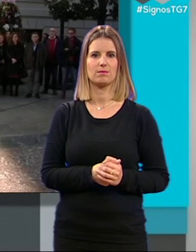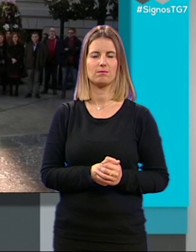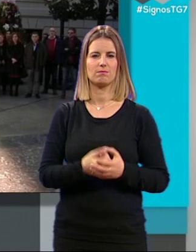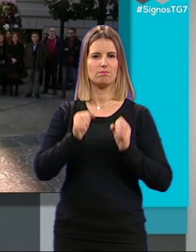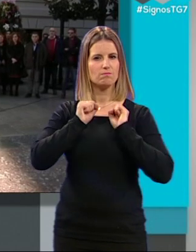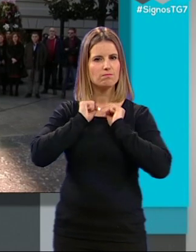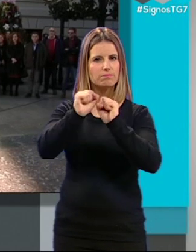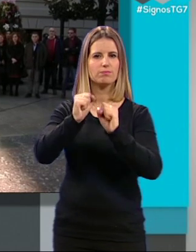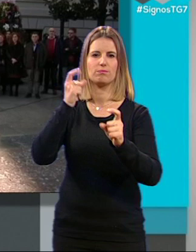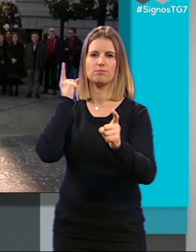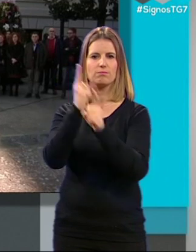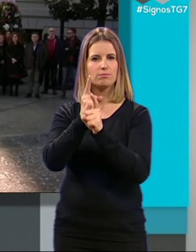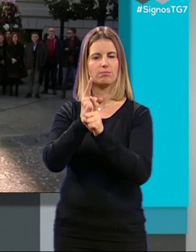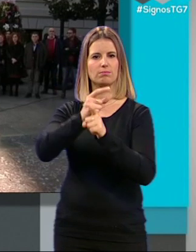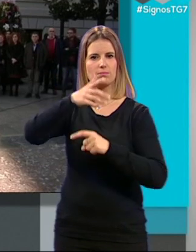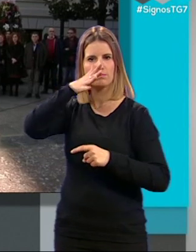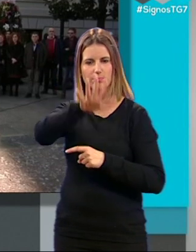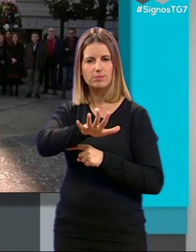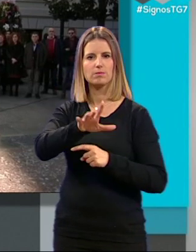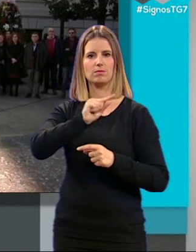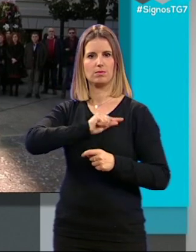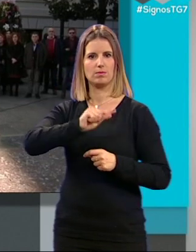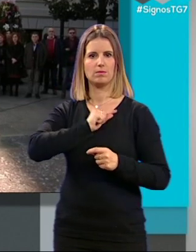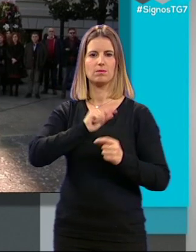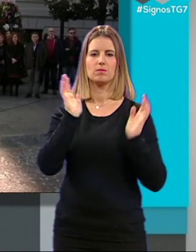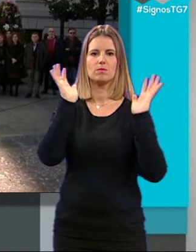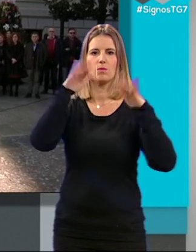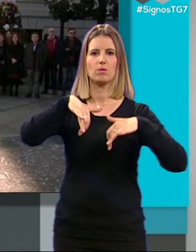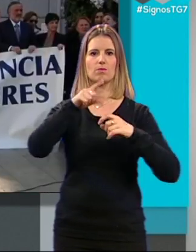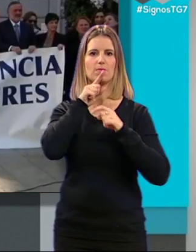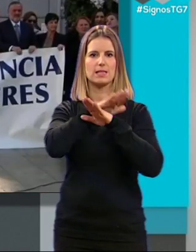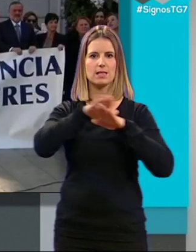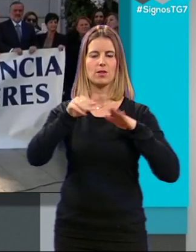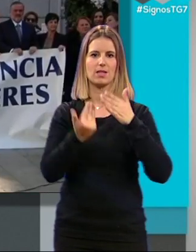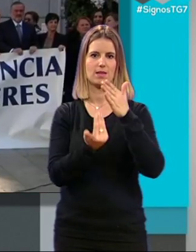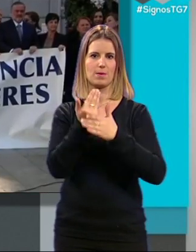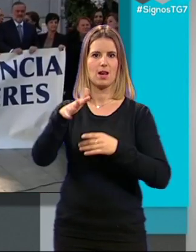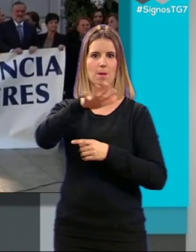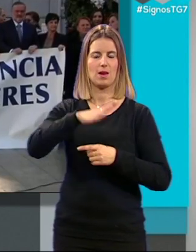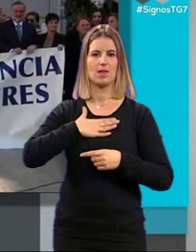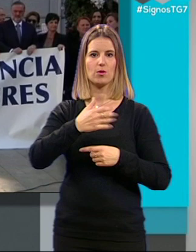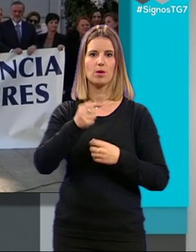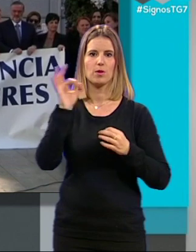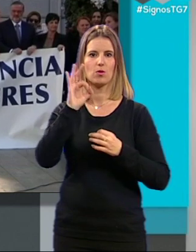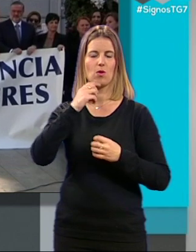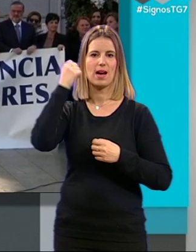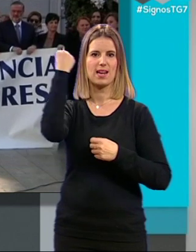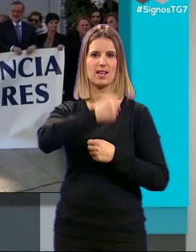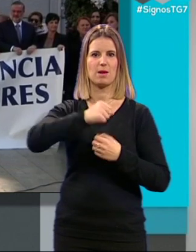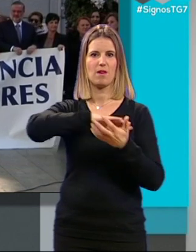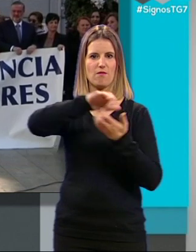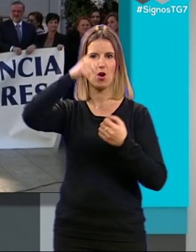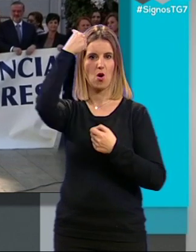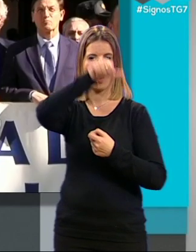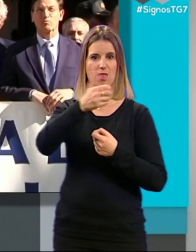Rechazo, repulsa o condena es lo que se ha podido sentir durante la concentración silenciosa que se ha realizado esta mañana en Plaza del Carmen por el crimen de violencia machista